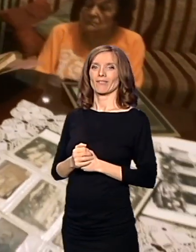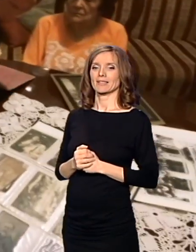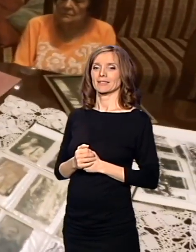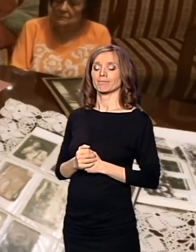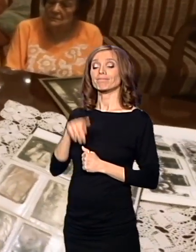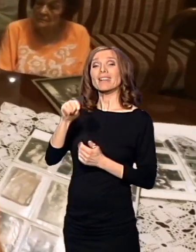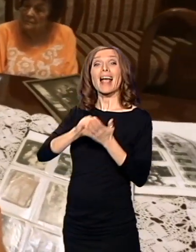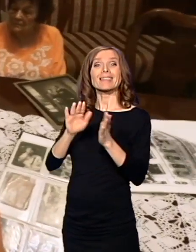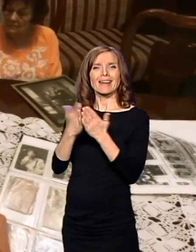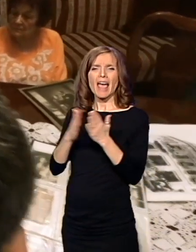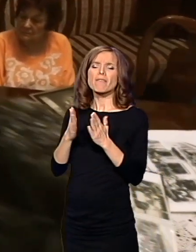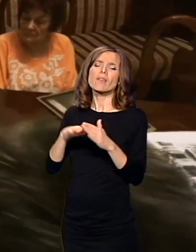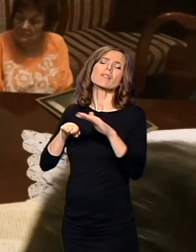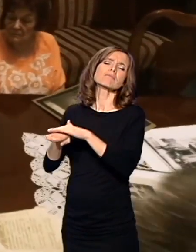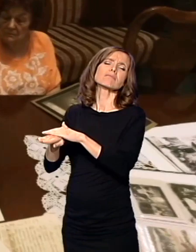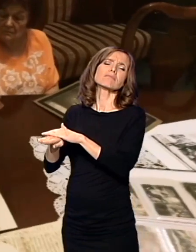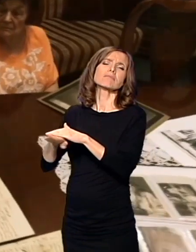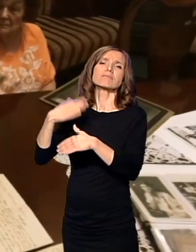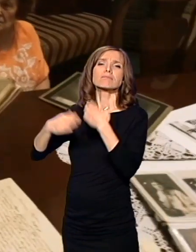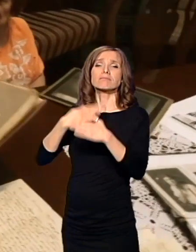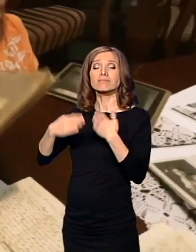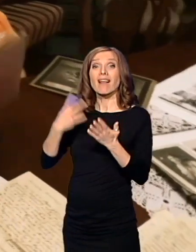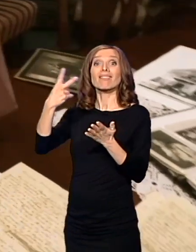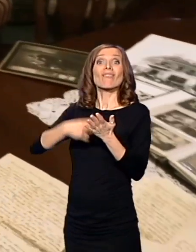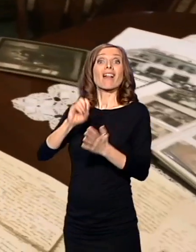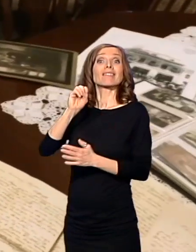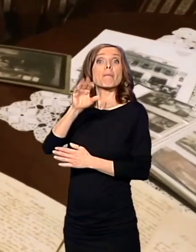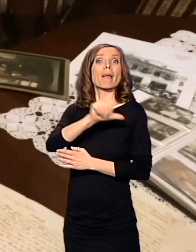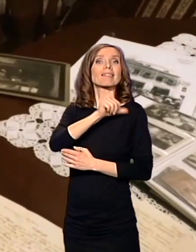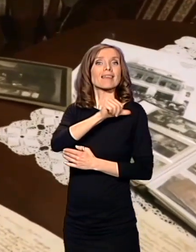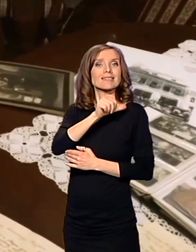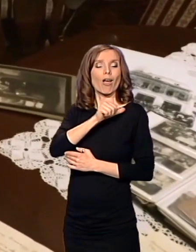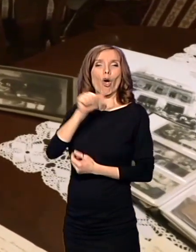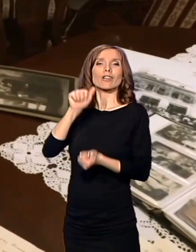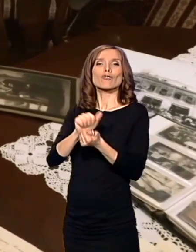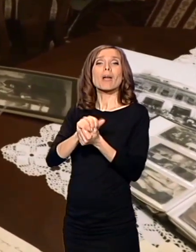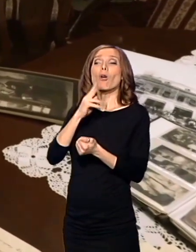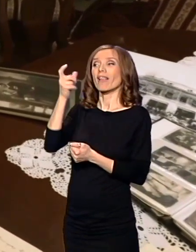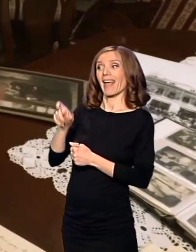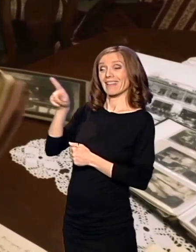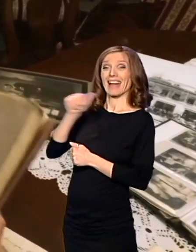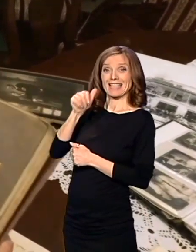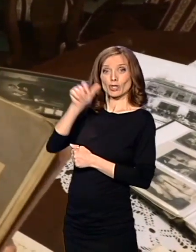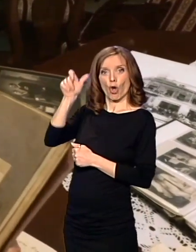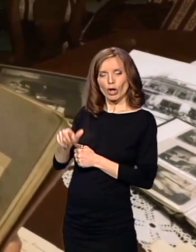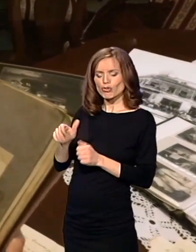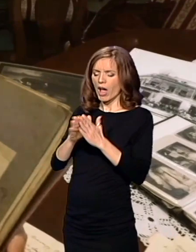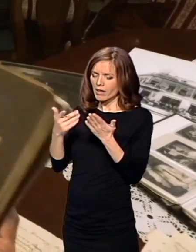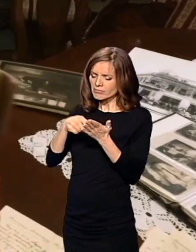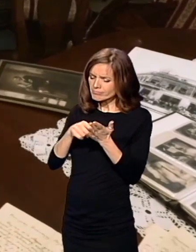Dnevnik je tek 2015. godine ugledao svetlo z dana, kada ga je priredio istoričar Miroljug Manojlović.